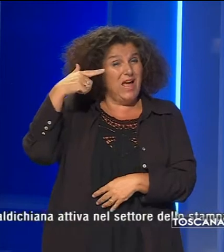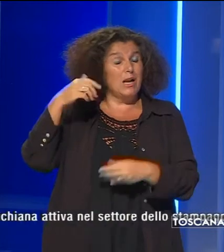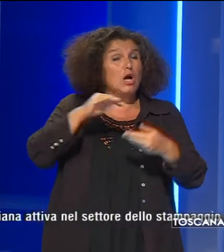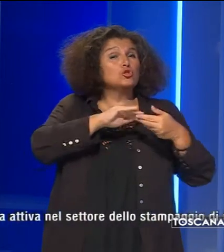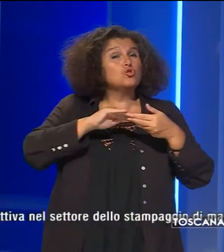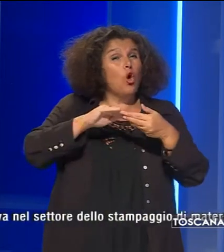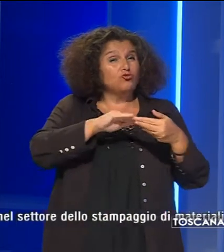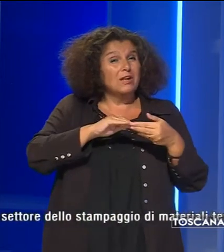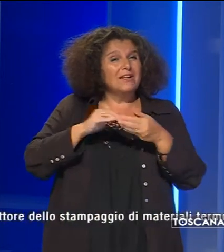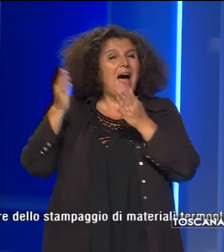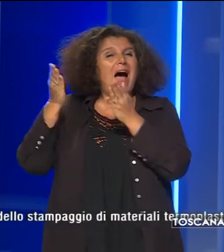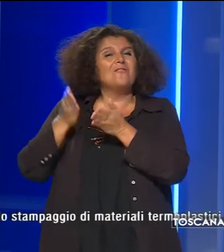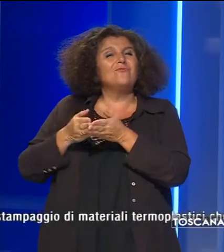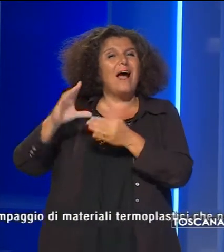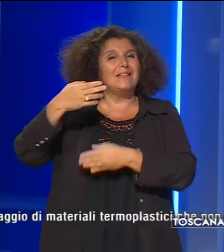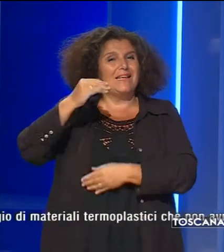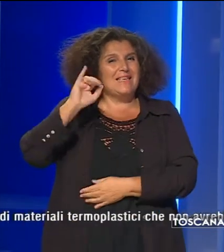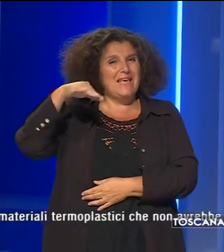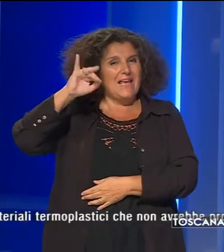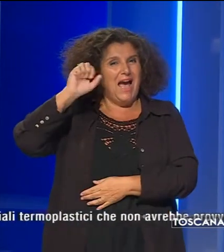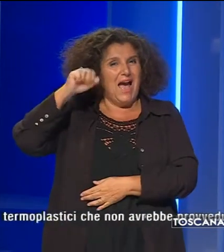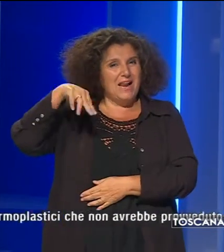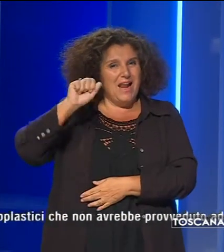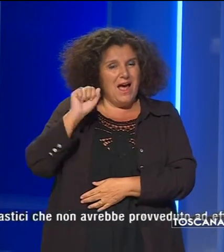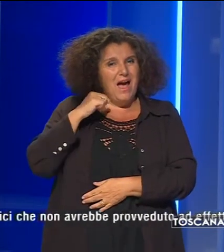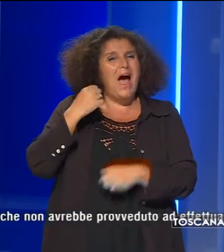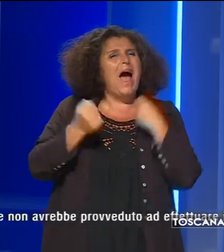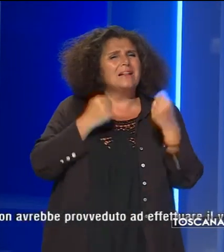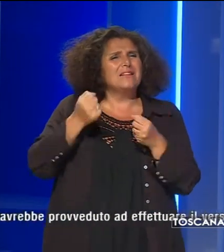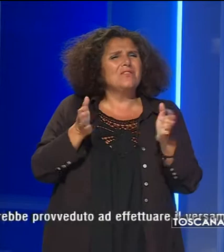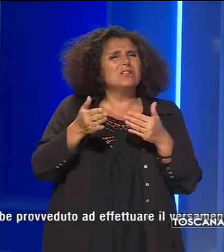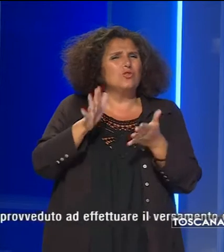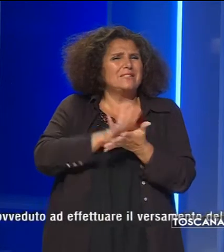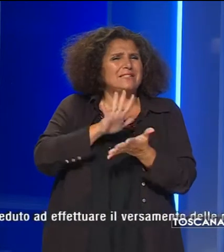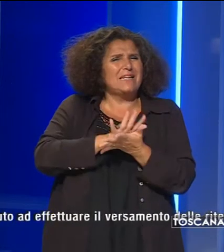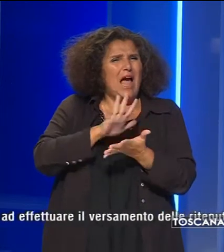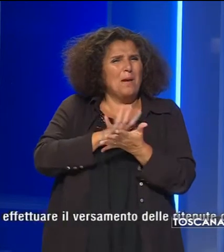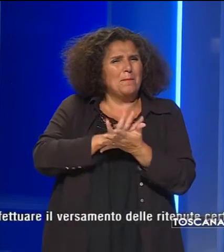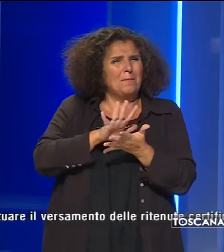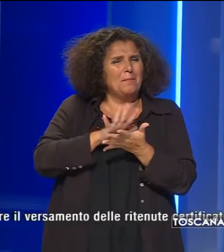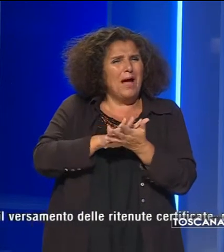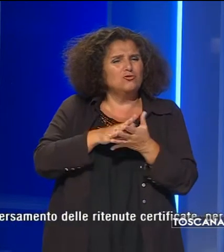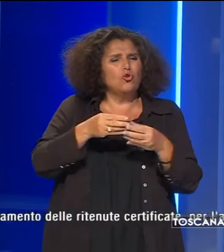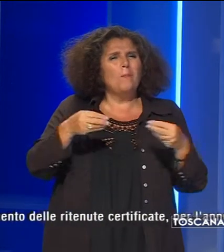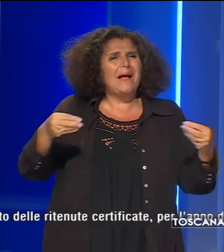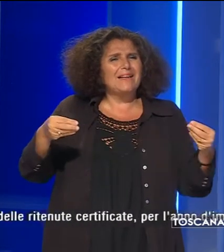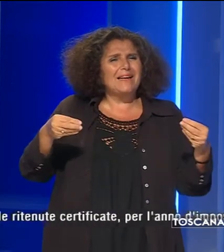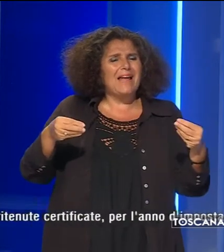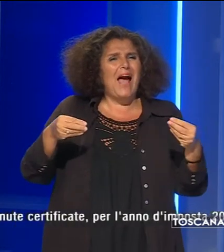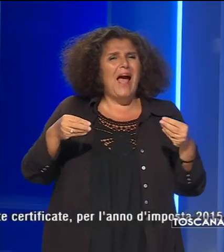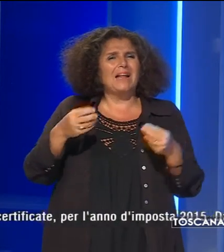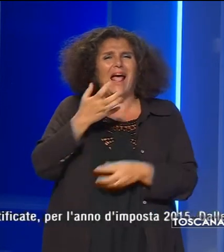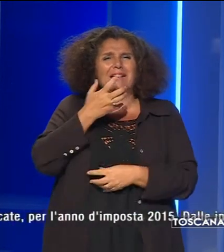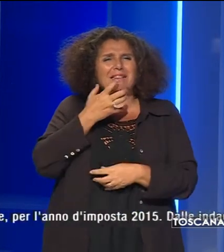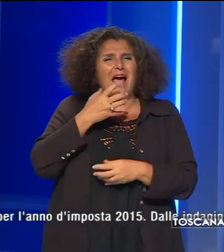società della Val di Chiana, attiva nel settore dello stampaggio di materiali termoplastici